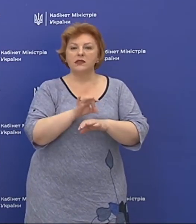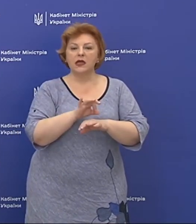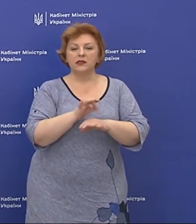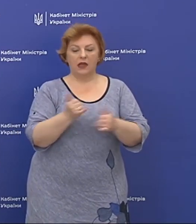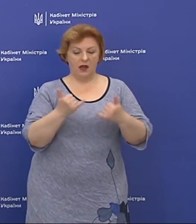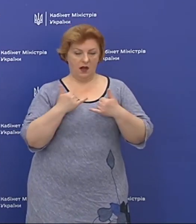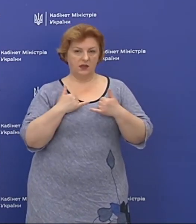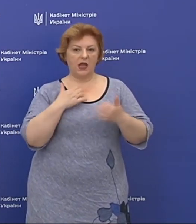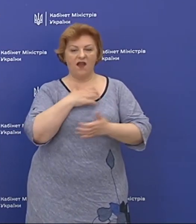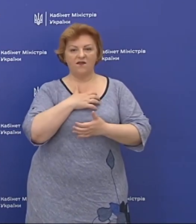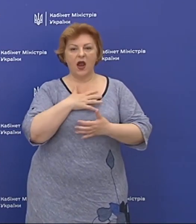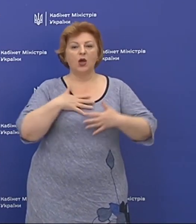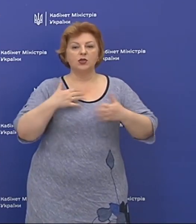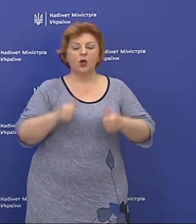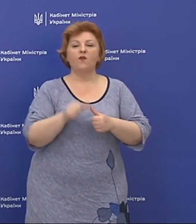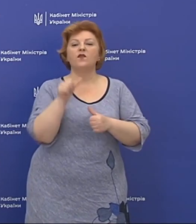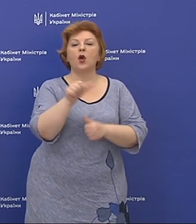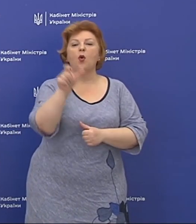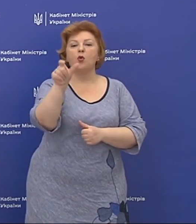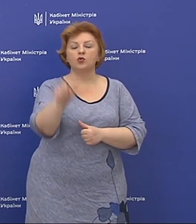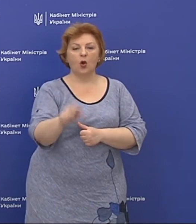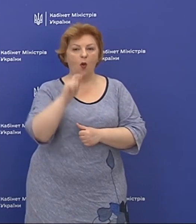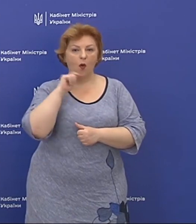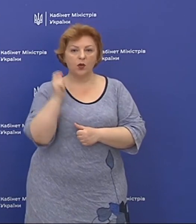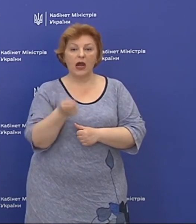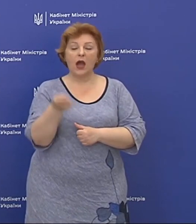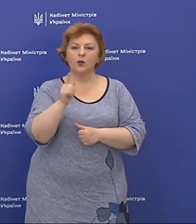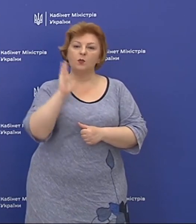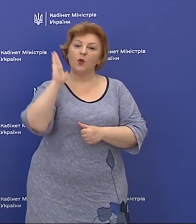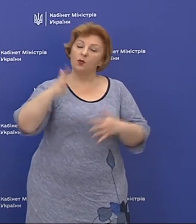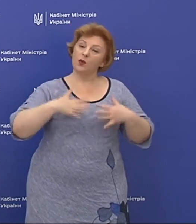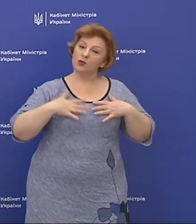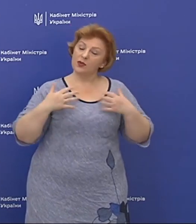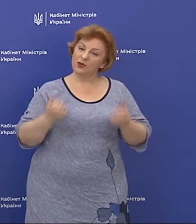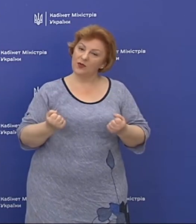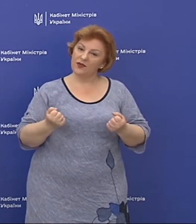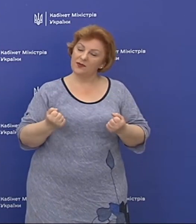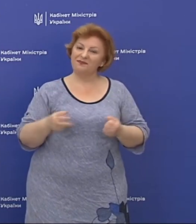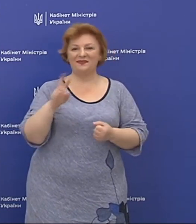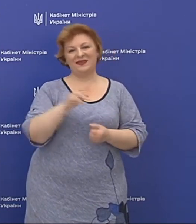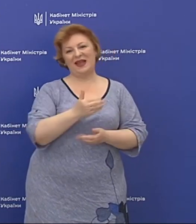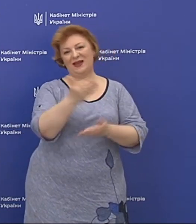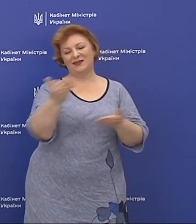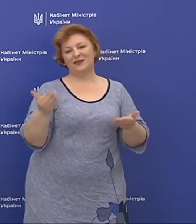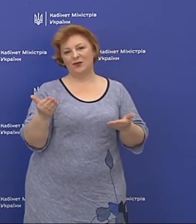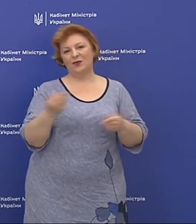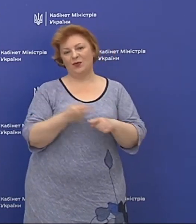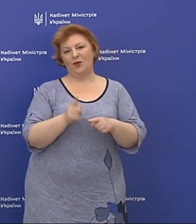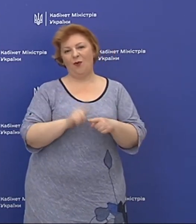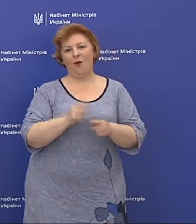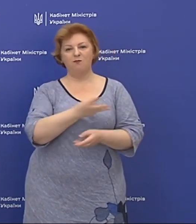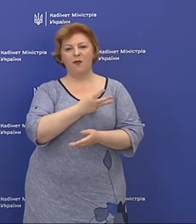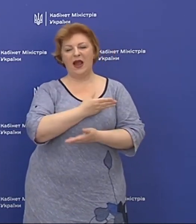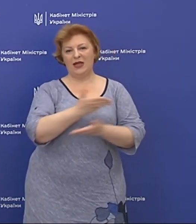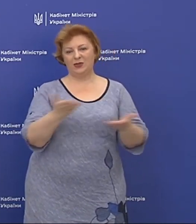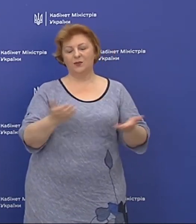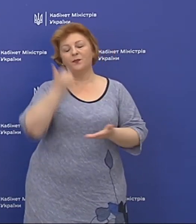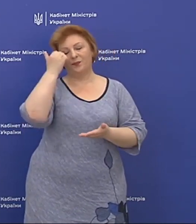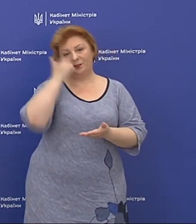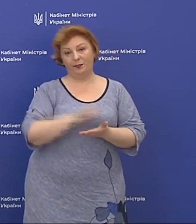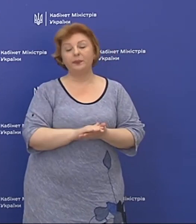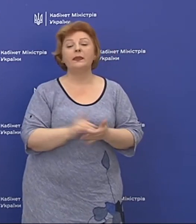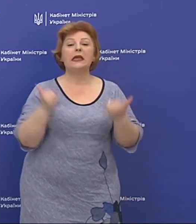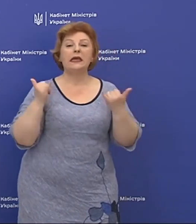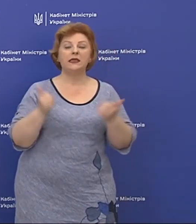для нас важливо здоров'я кожного українця, тому будьте здорові. Я вам це вибажаю. Дякуємо.